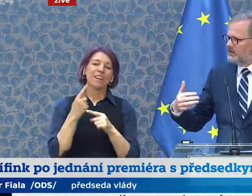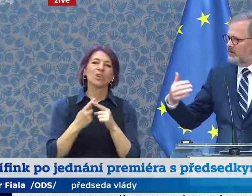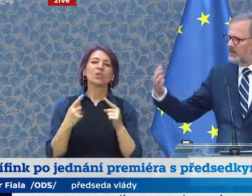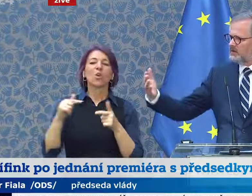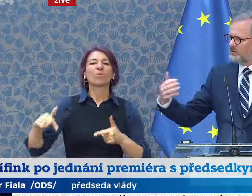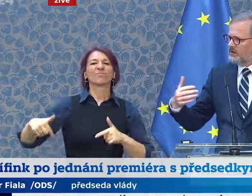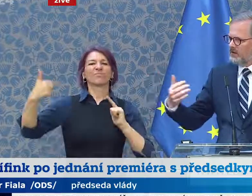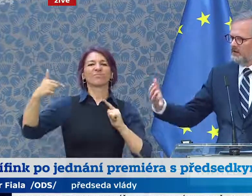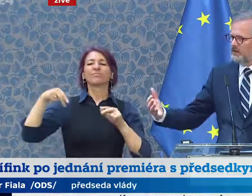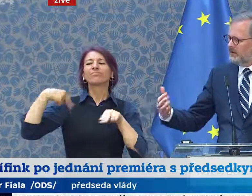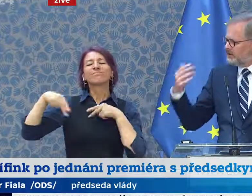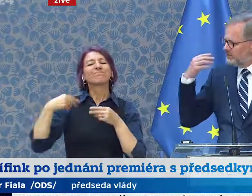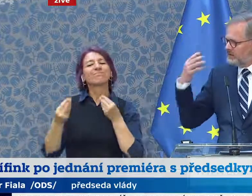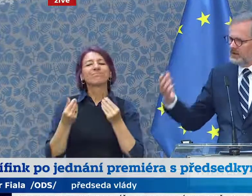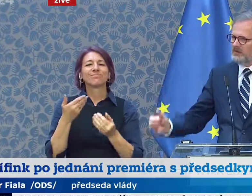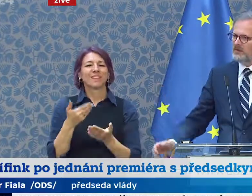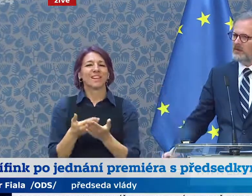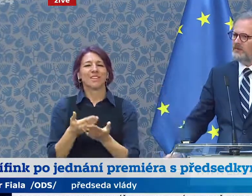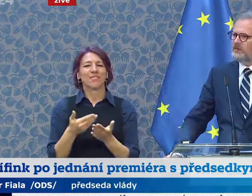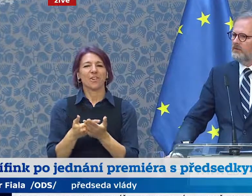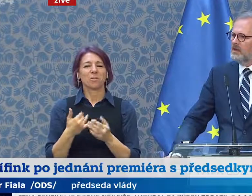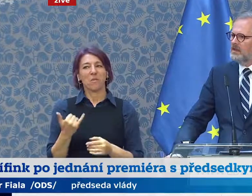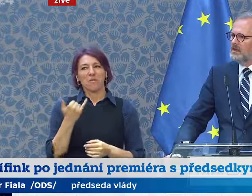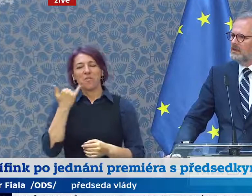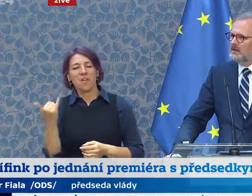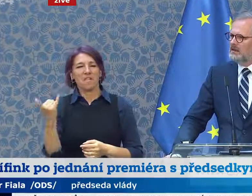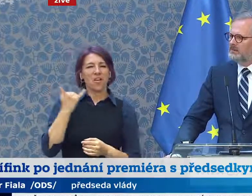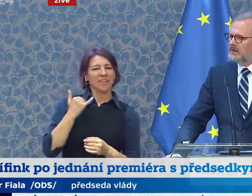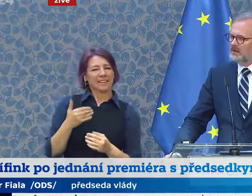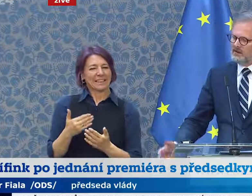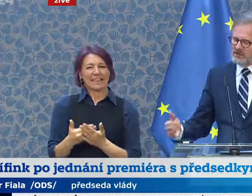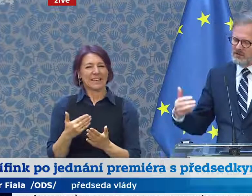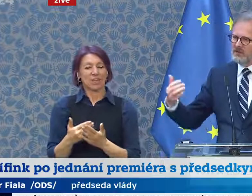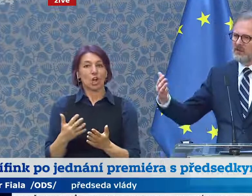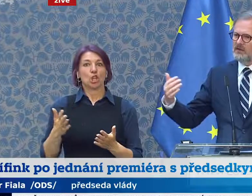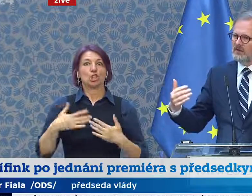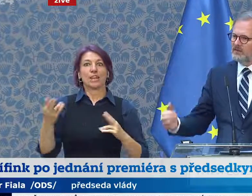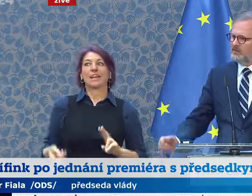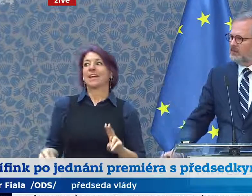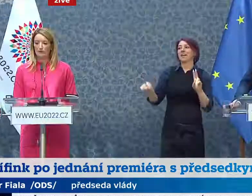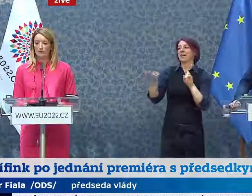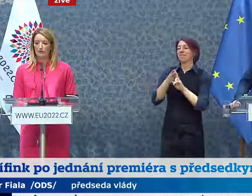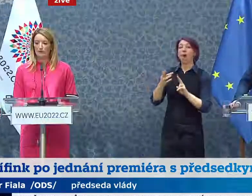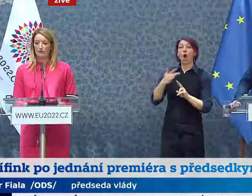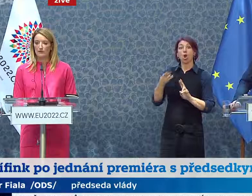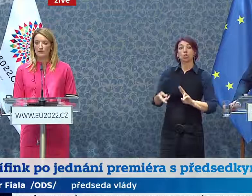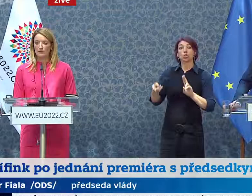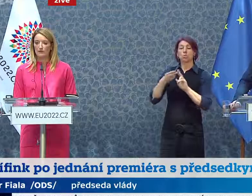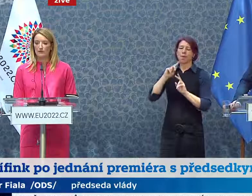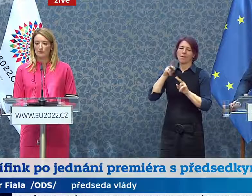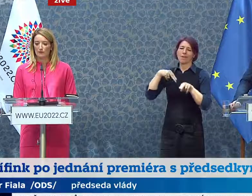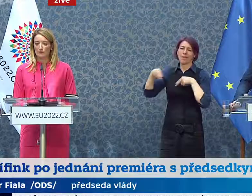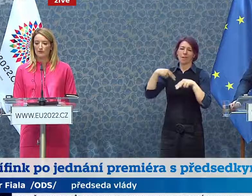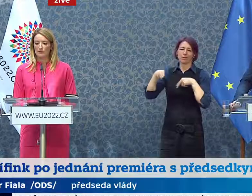prostřednictvím obrazovky a v online diskuzích nebo v telefonu přeci jenom něco jiného je ten osobní kontakt. Takže i z